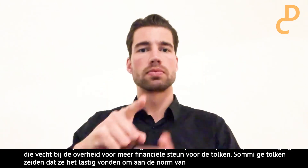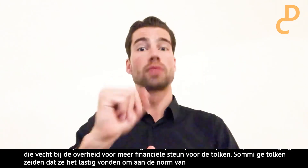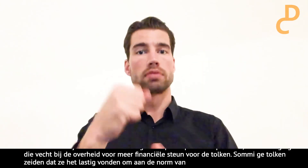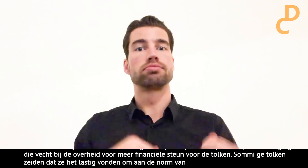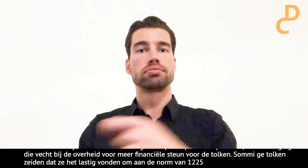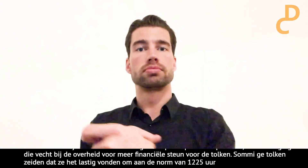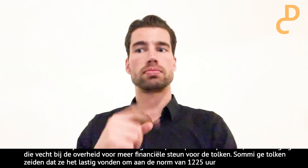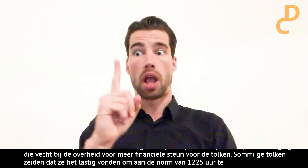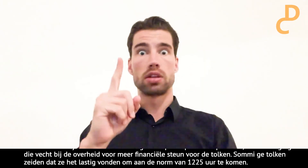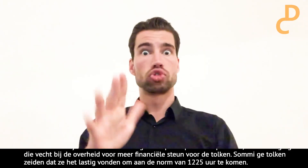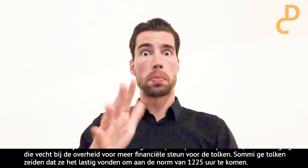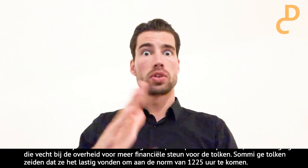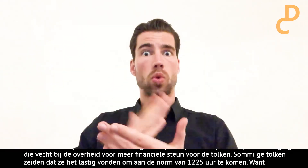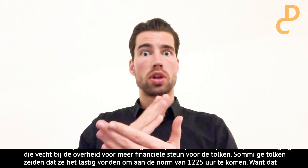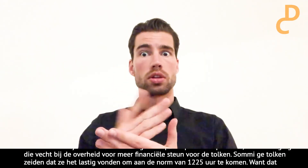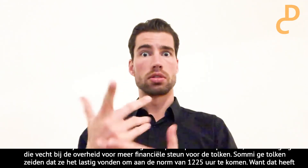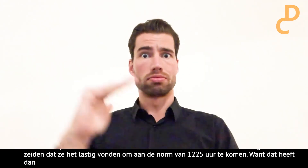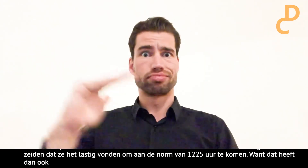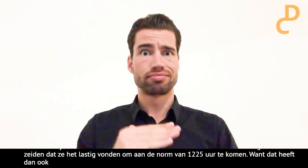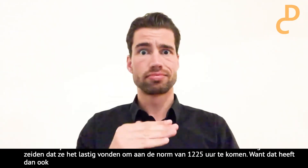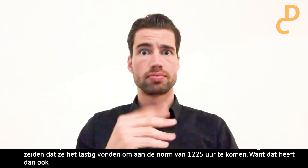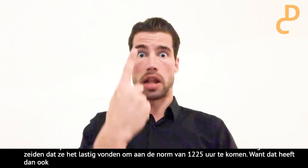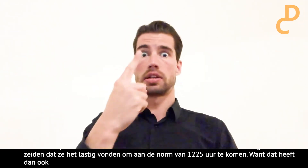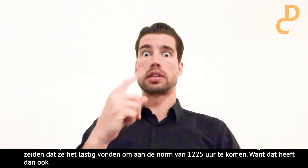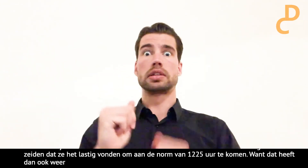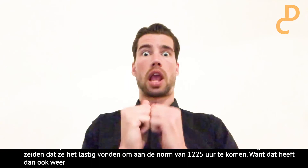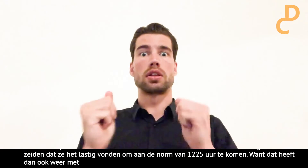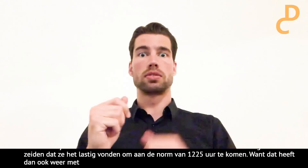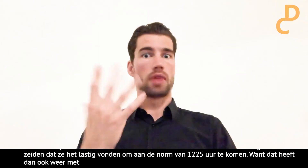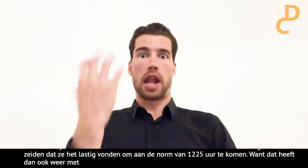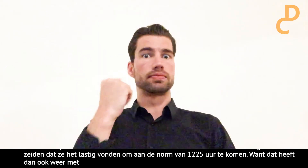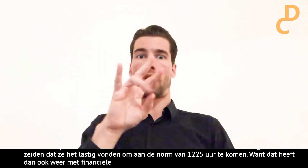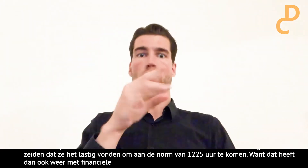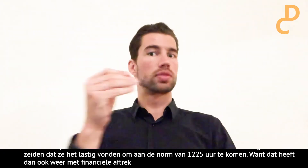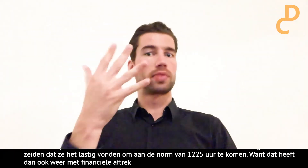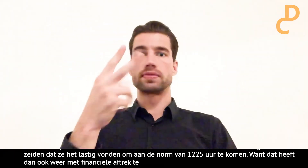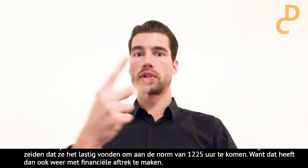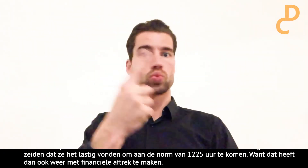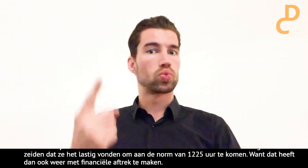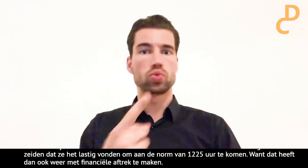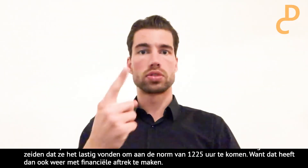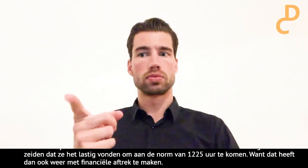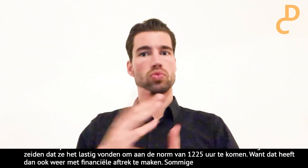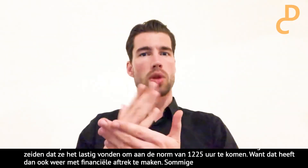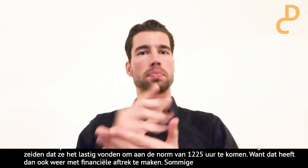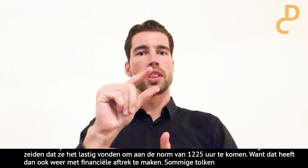Want dat heeft dan ook weer met de financiële aftrek te maken. En sommige tolken redden dat niet per jaar, die 1225 uur.